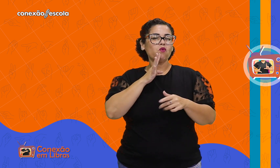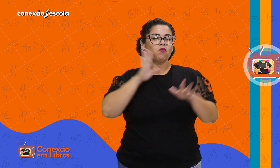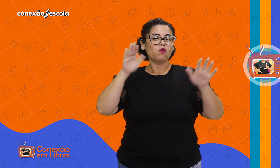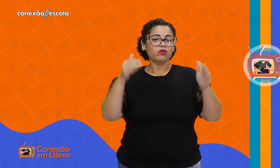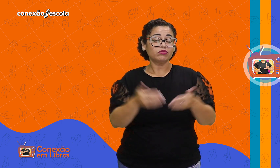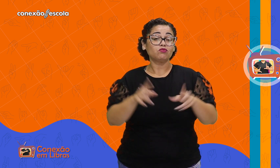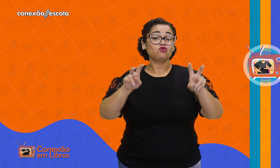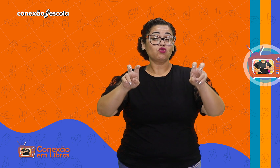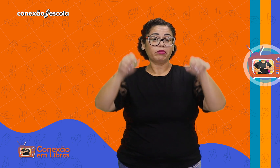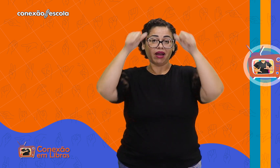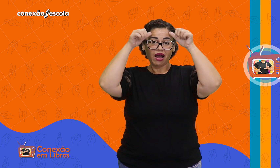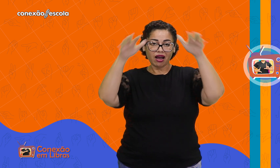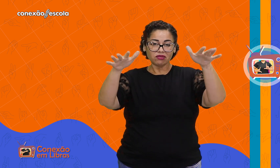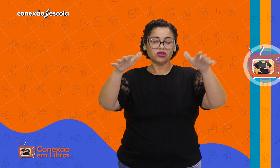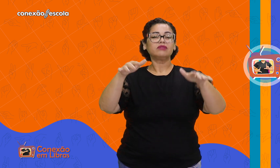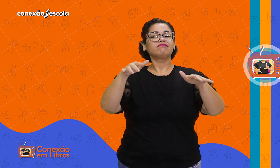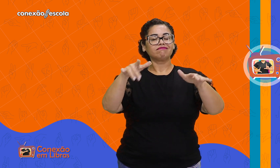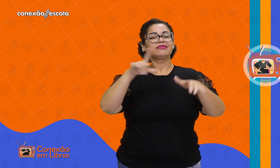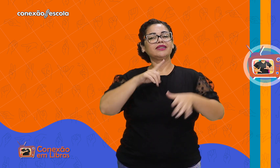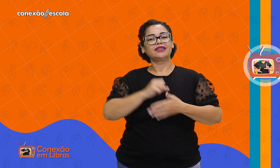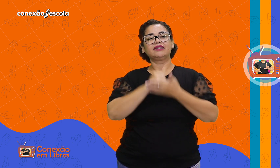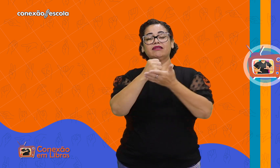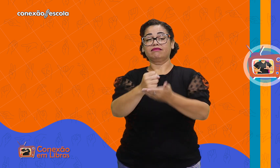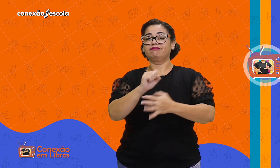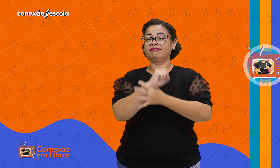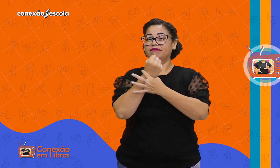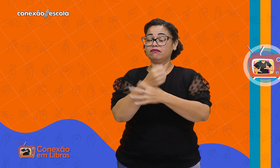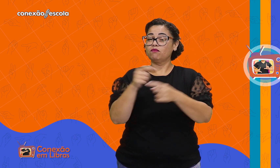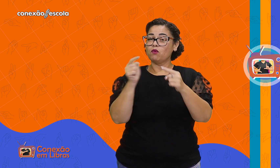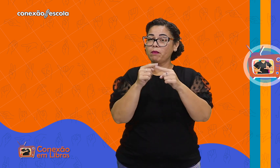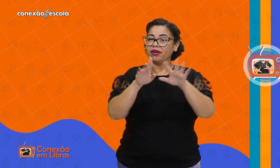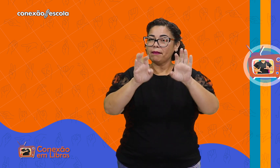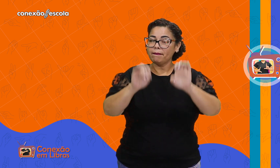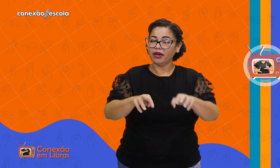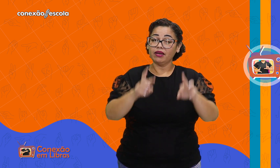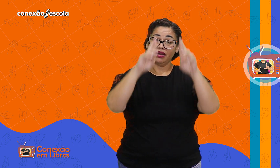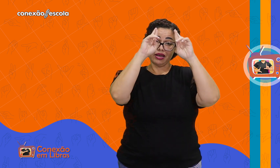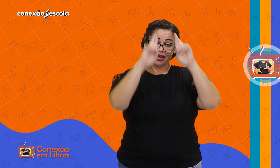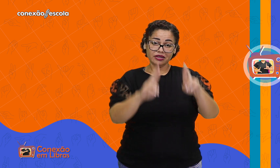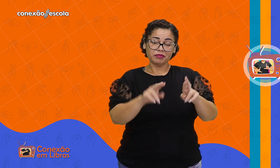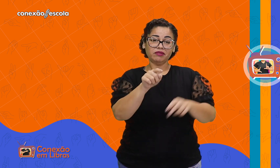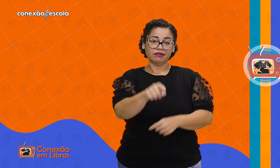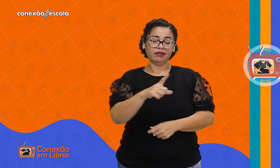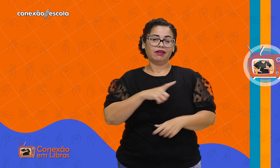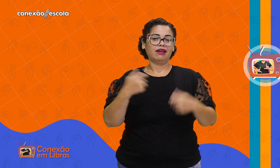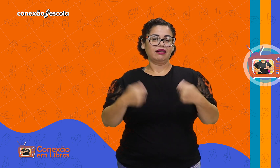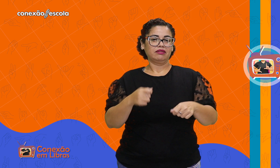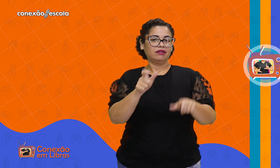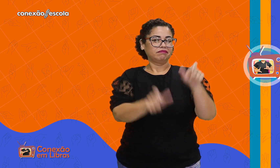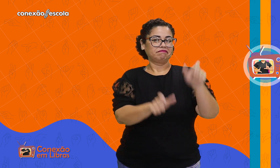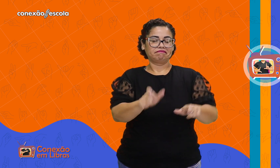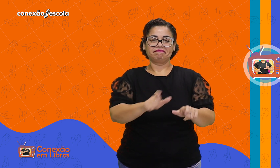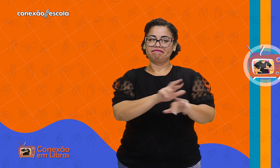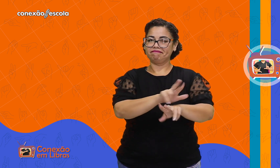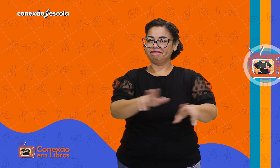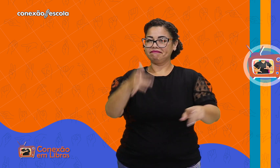conhecimento específico sobre autismo, garantindo um atendimento adequado, respeitoso às necessidades